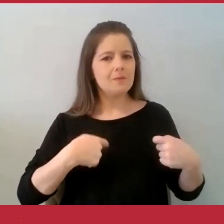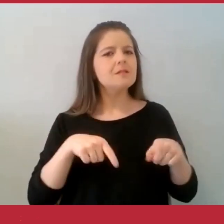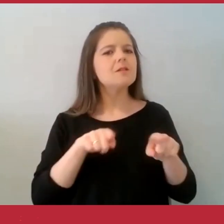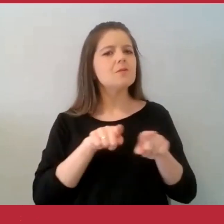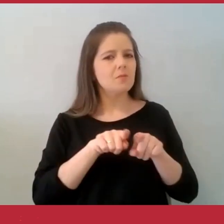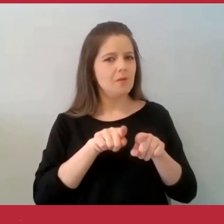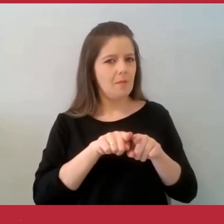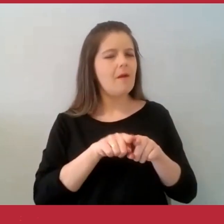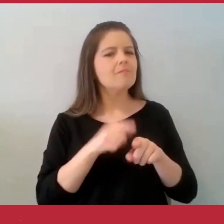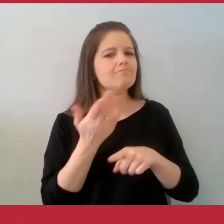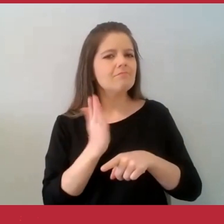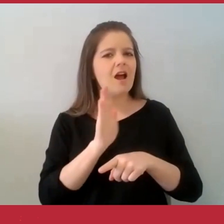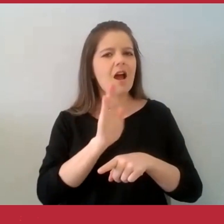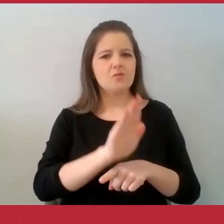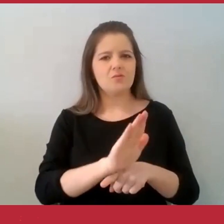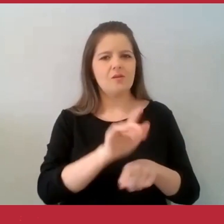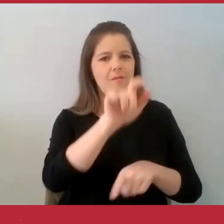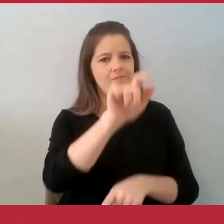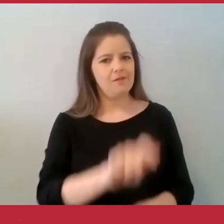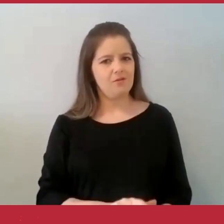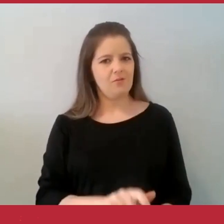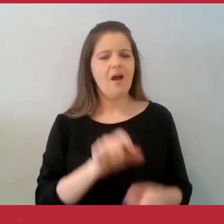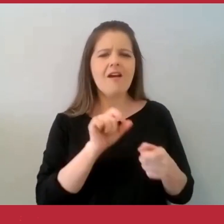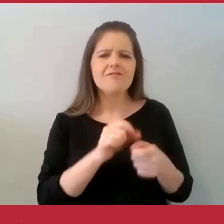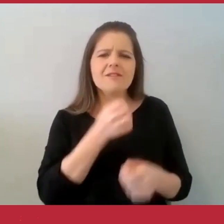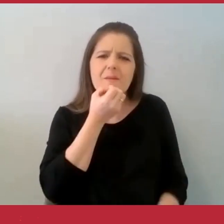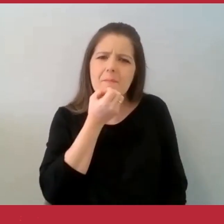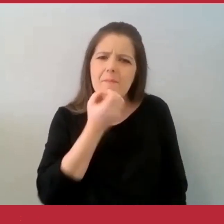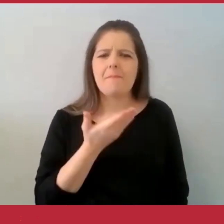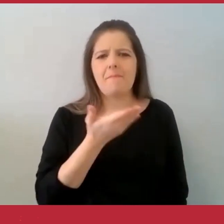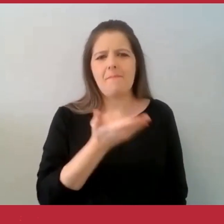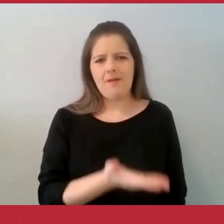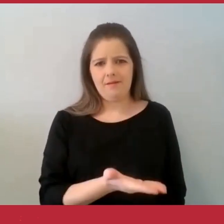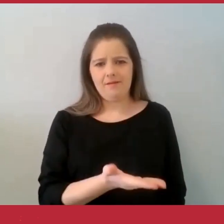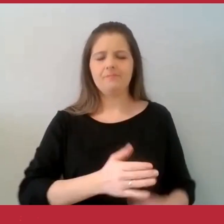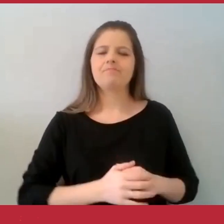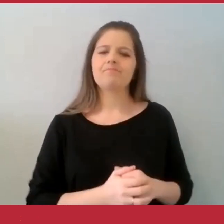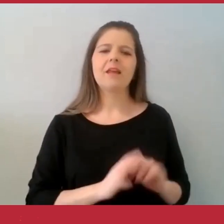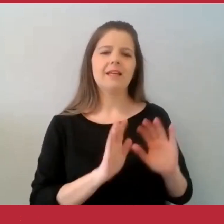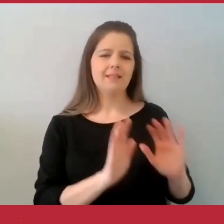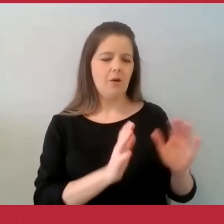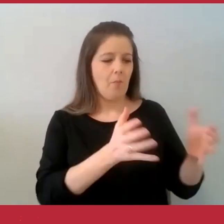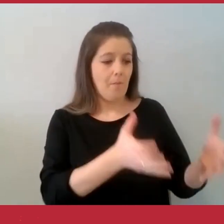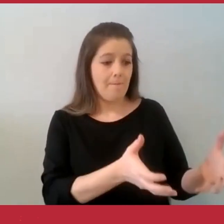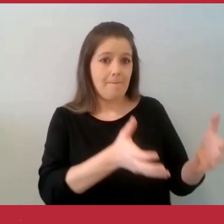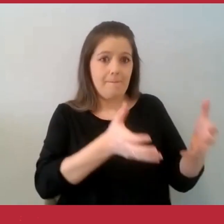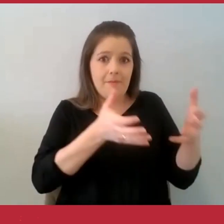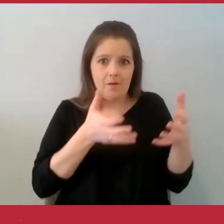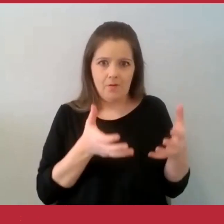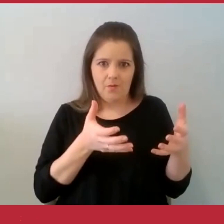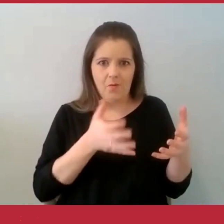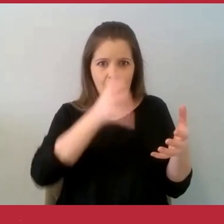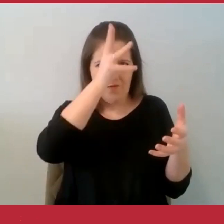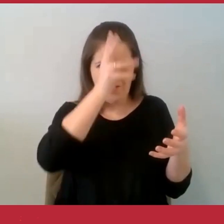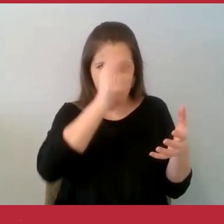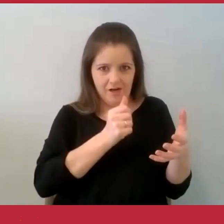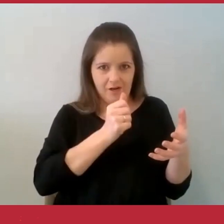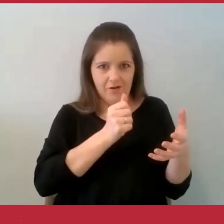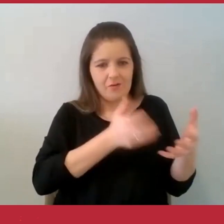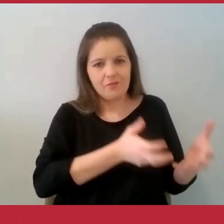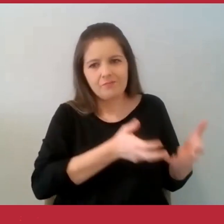alguém. Então, ele tirou o frango de dentro da cesta e colocou dentro o panetone.